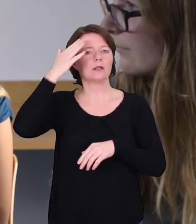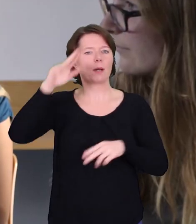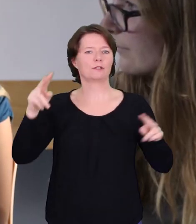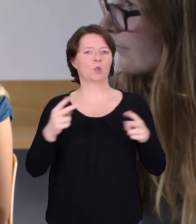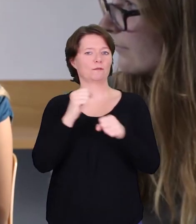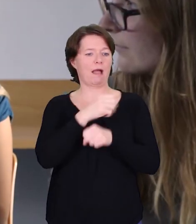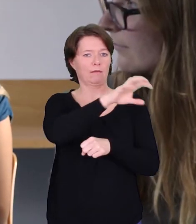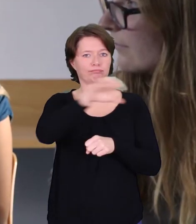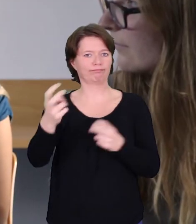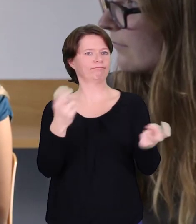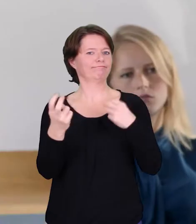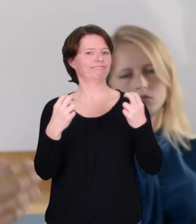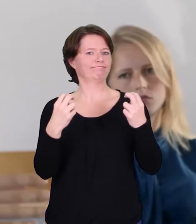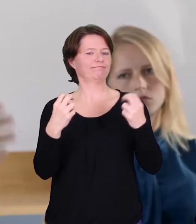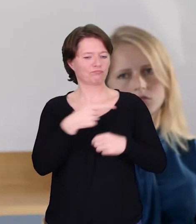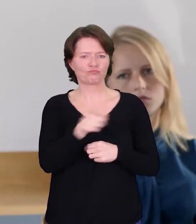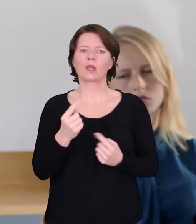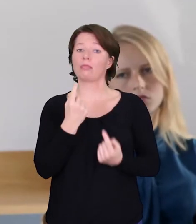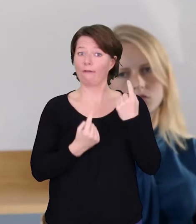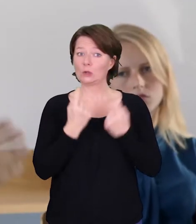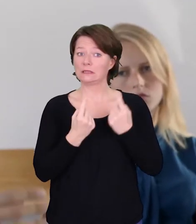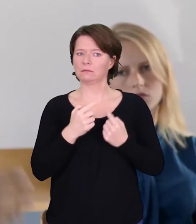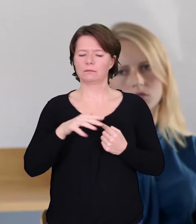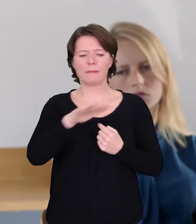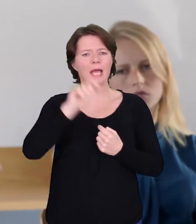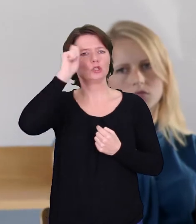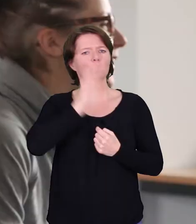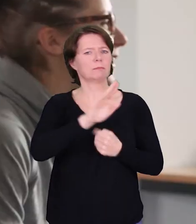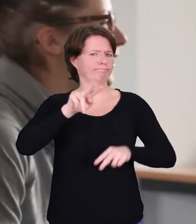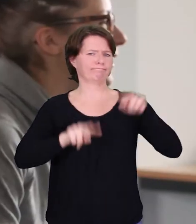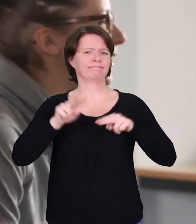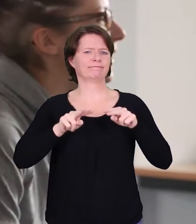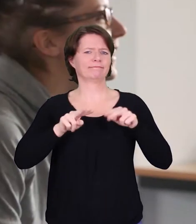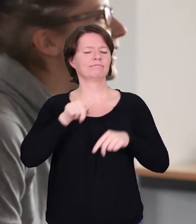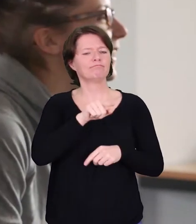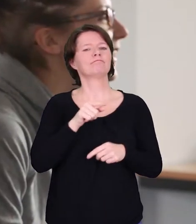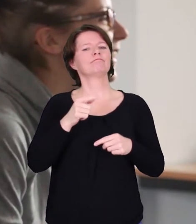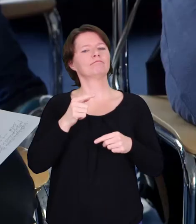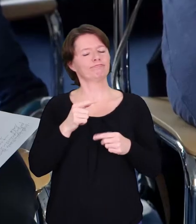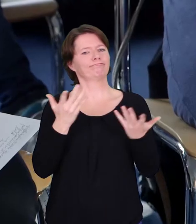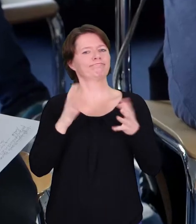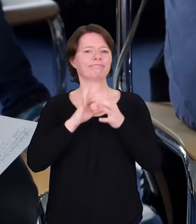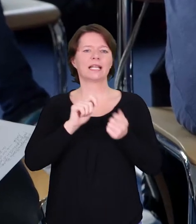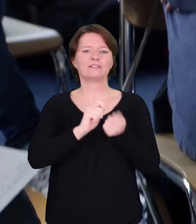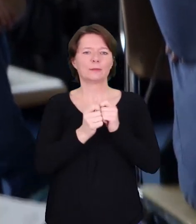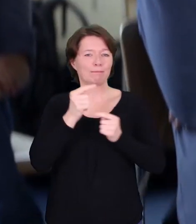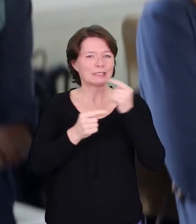aus acht begabten Förderungswerken ein zweijähriges Qualifizierungsprogramm in Berlin an. Als Nachwuchskräfte mit unterschiedlichen Studien